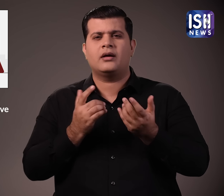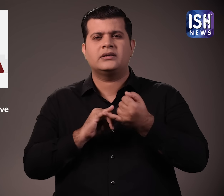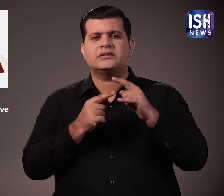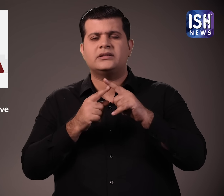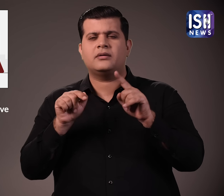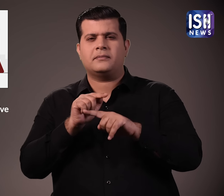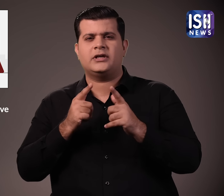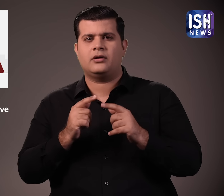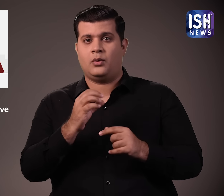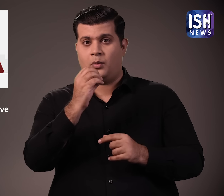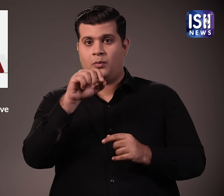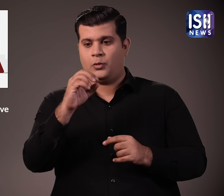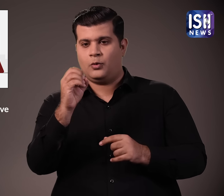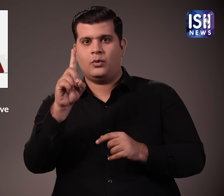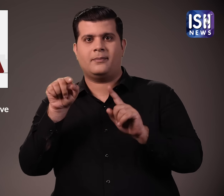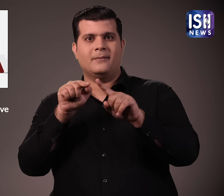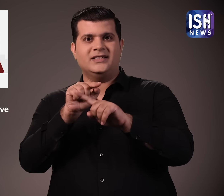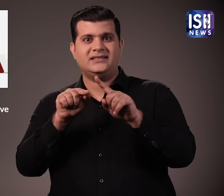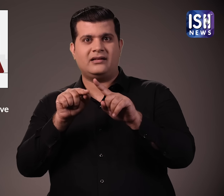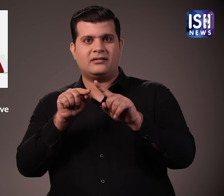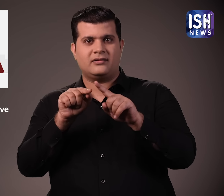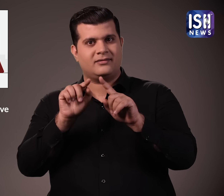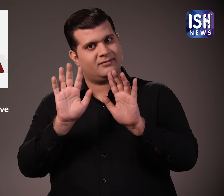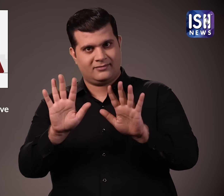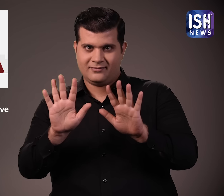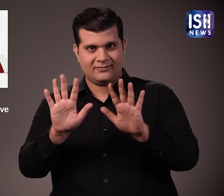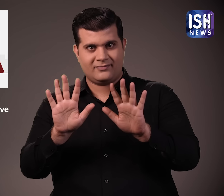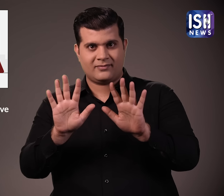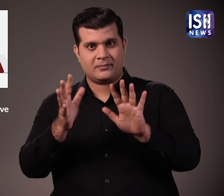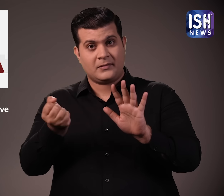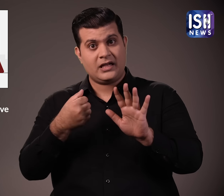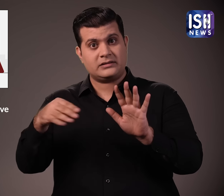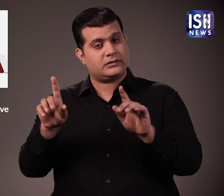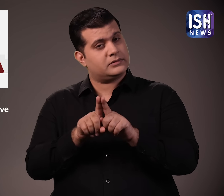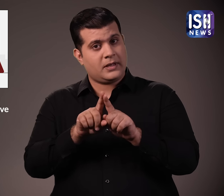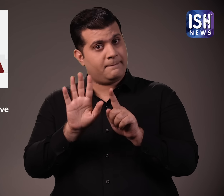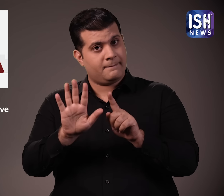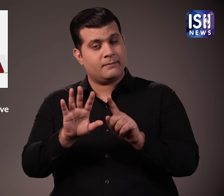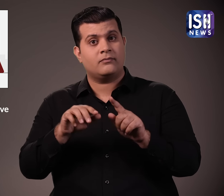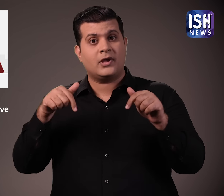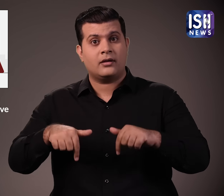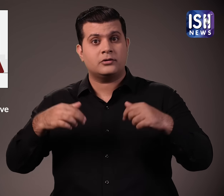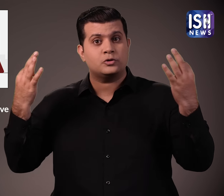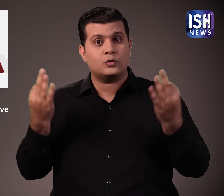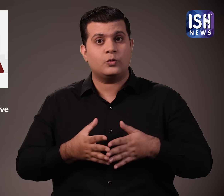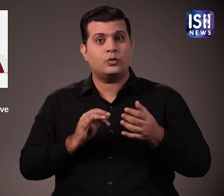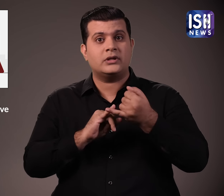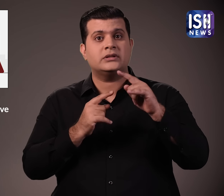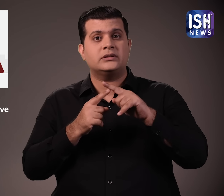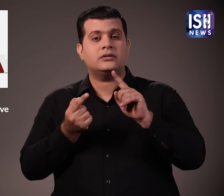खरीद और विक्री दोनों के लिए STT दर 0.01 थी, अब STT